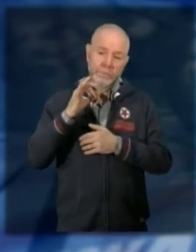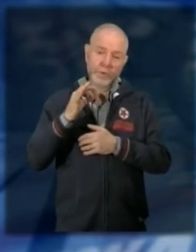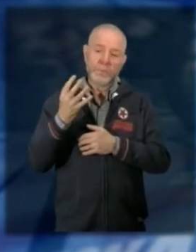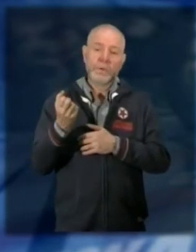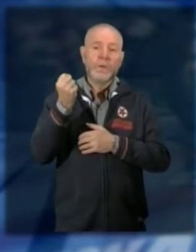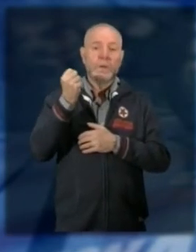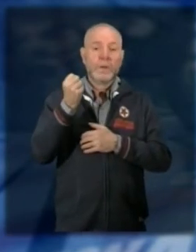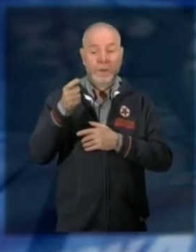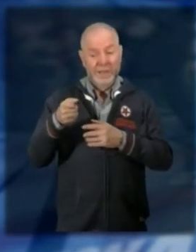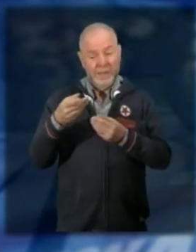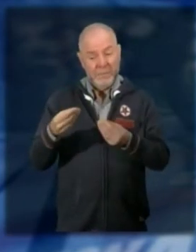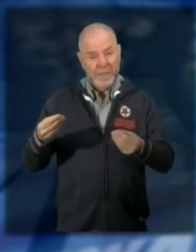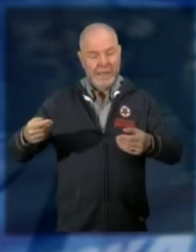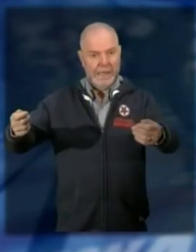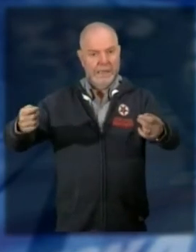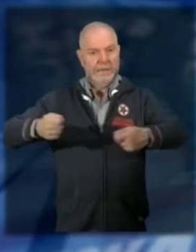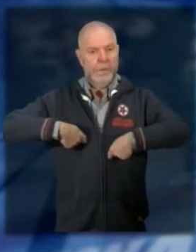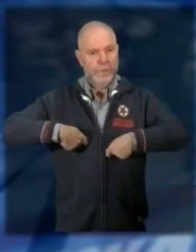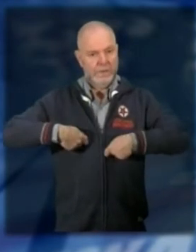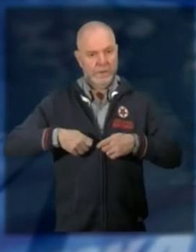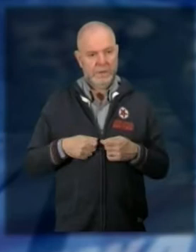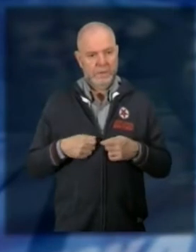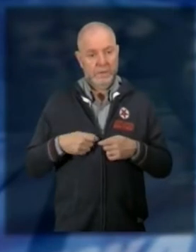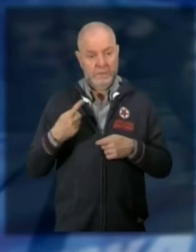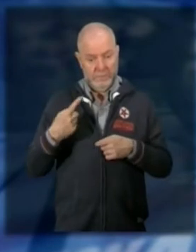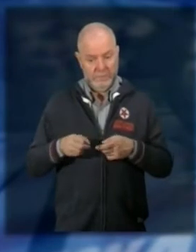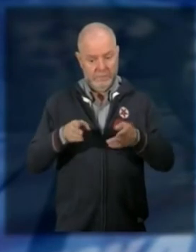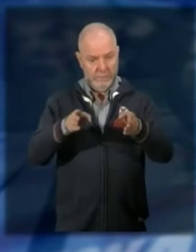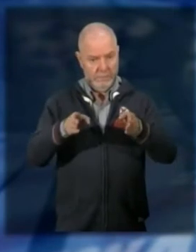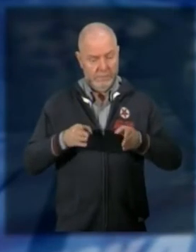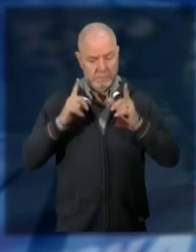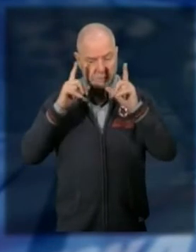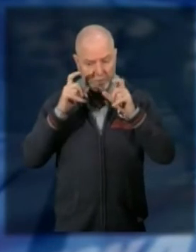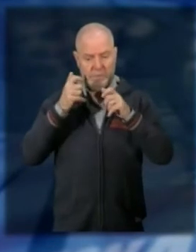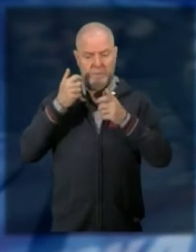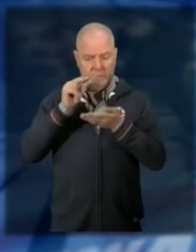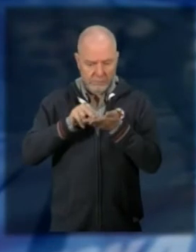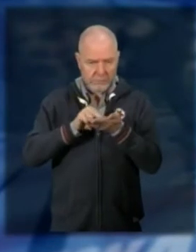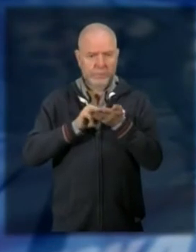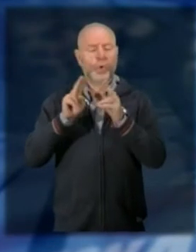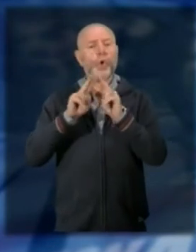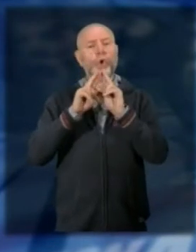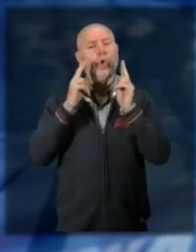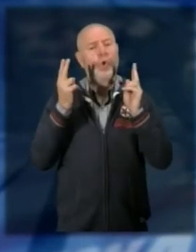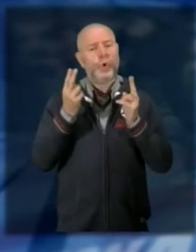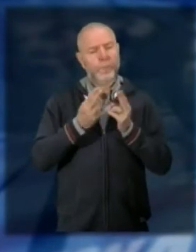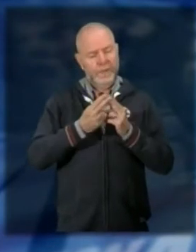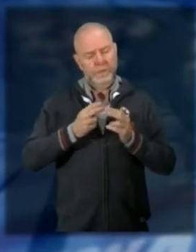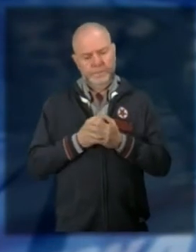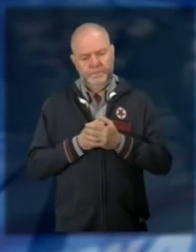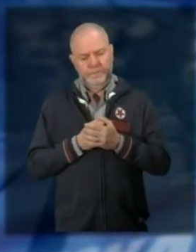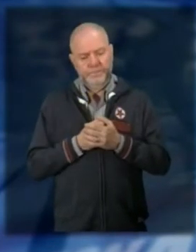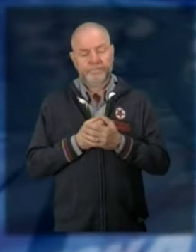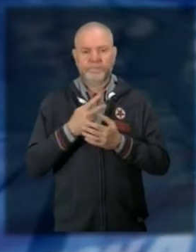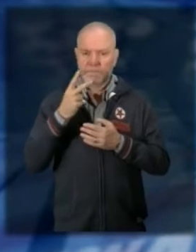possessore a sequestrare i reperti. L'intero corredo di cui è stato effettuato un accurato esame da parte dei funzionari della sovrintendenza archeologica